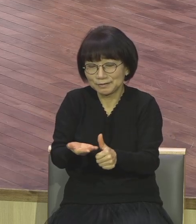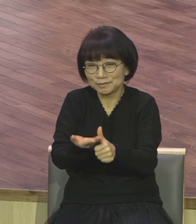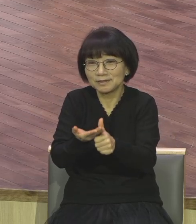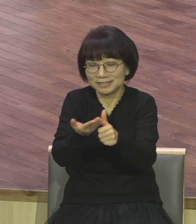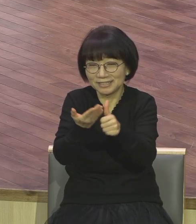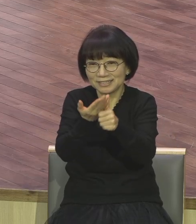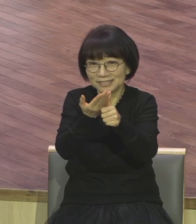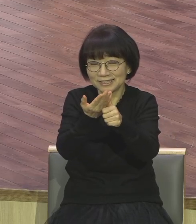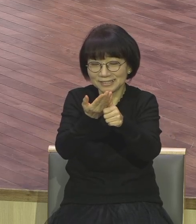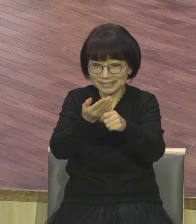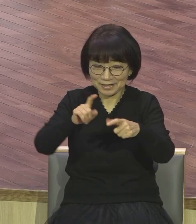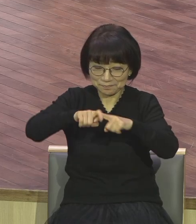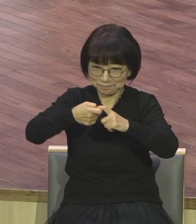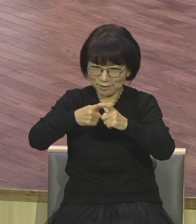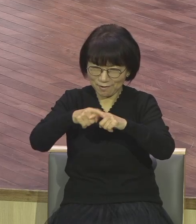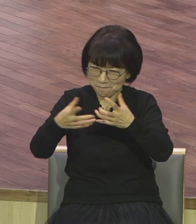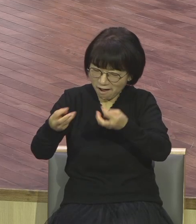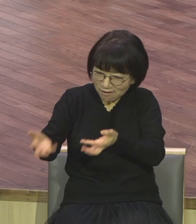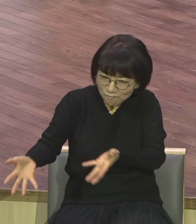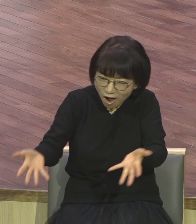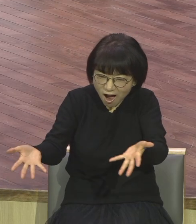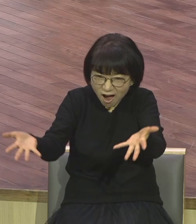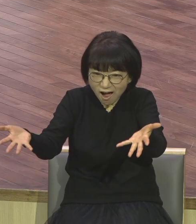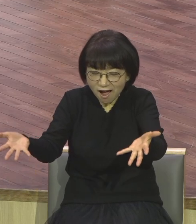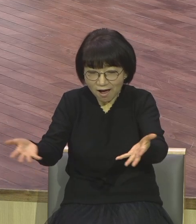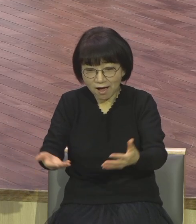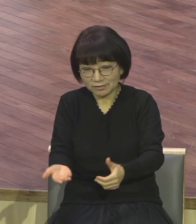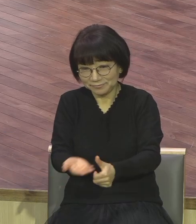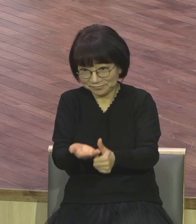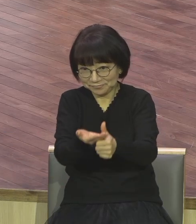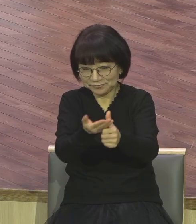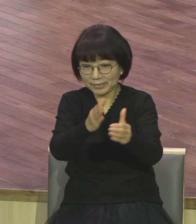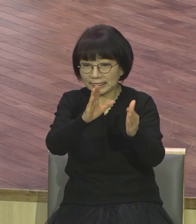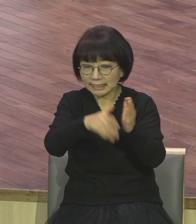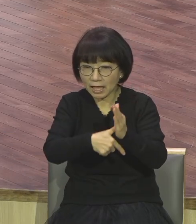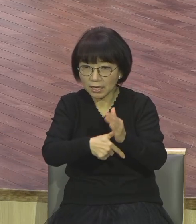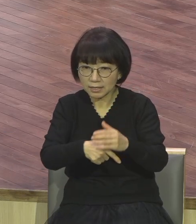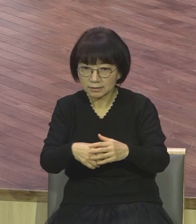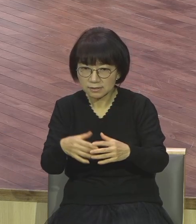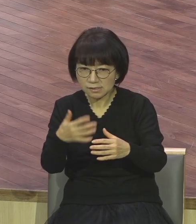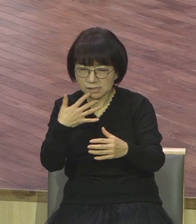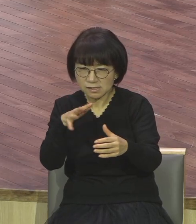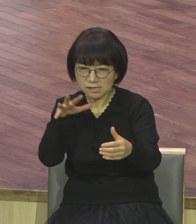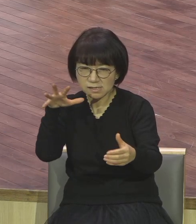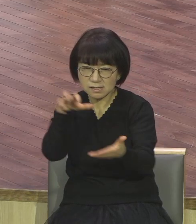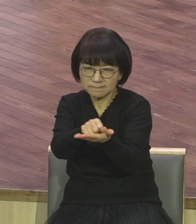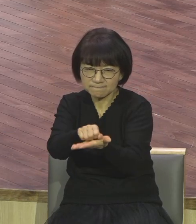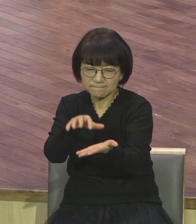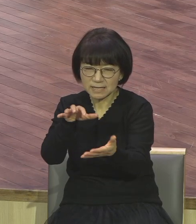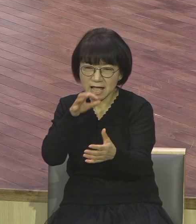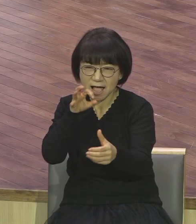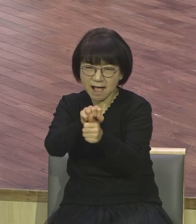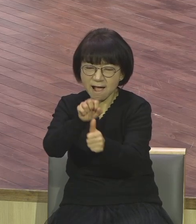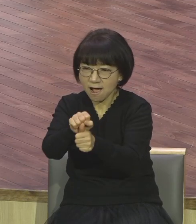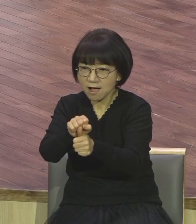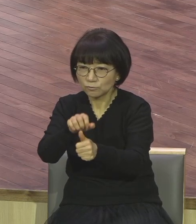미꾸라지를 많이 넣어 키우는데 그 미꾸라지에 천적인 메기가 있어요 메기도 함께 넣어요 함께